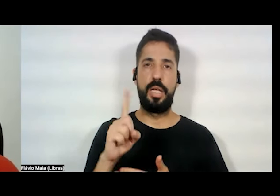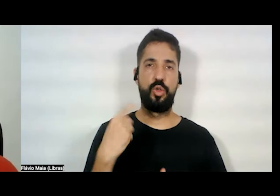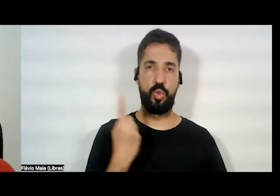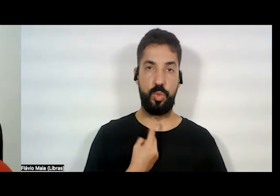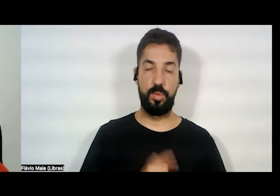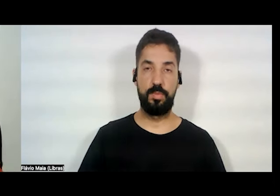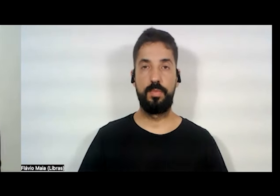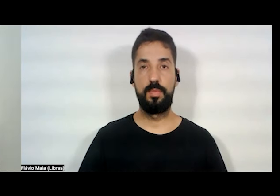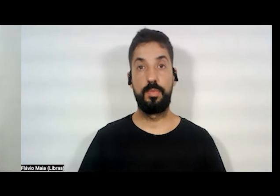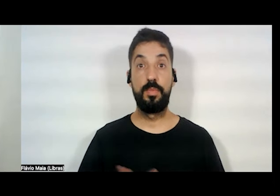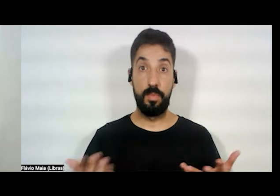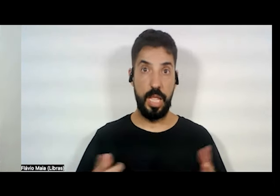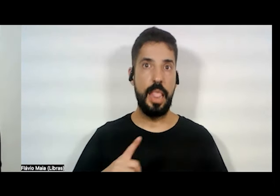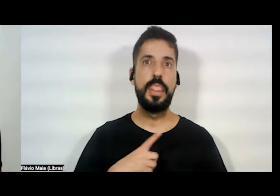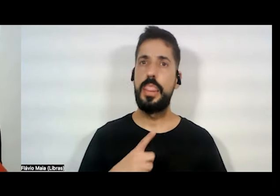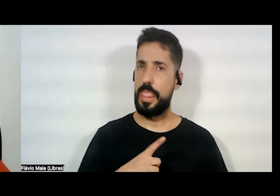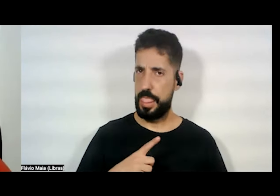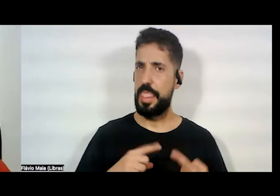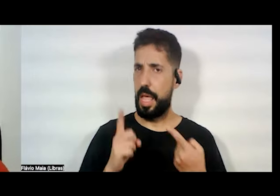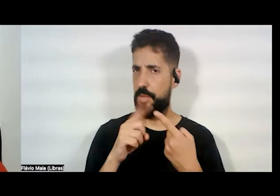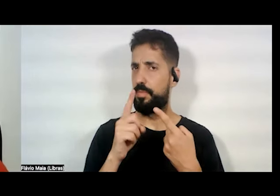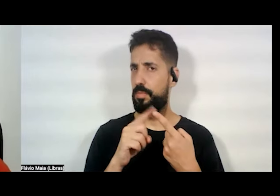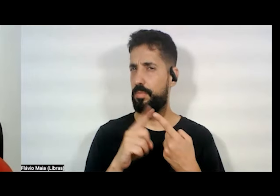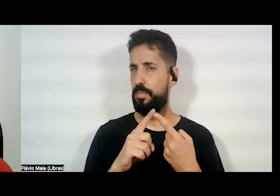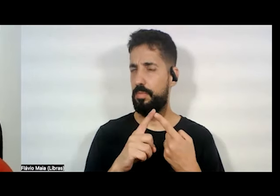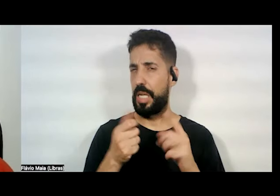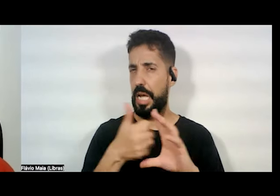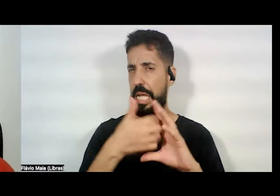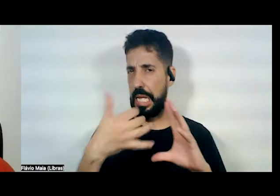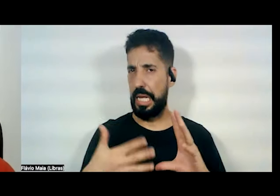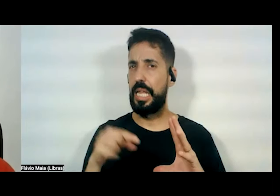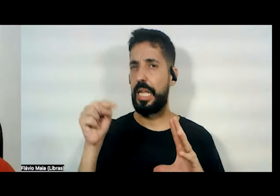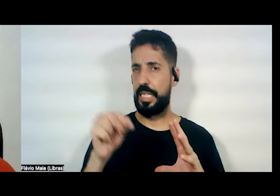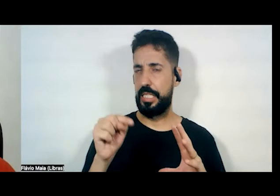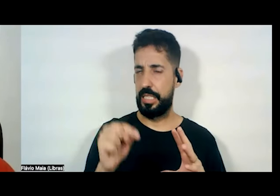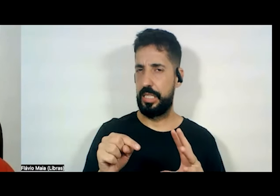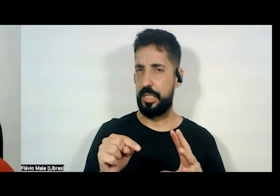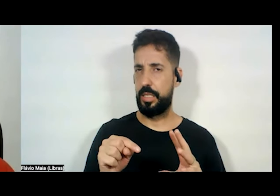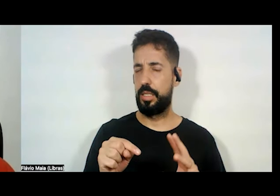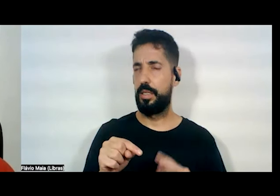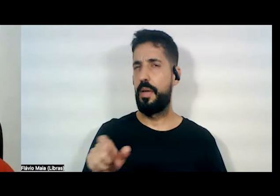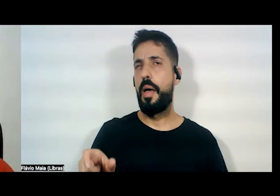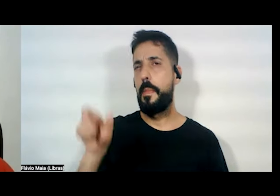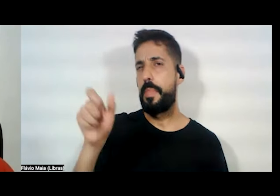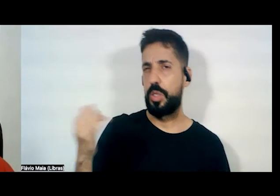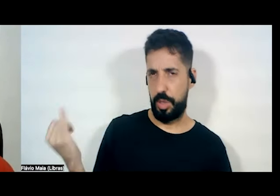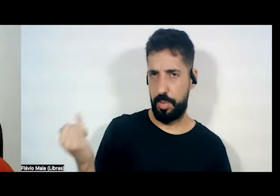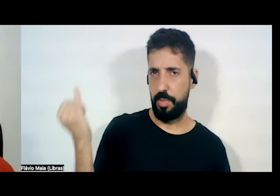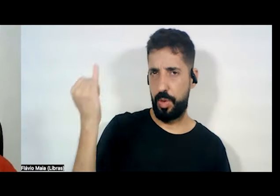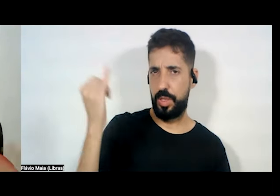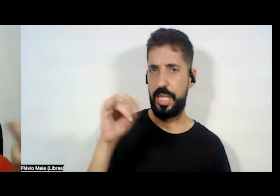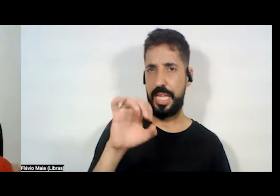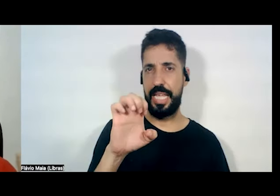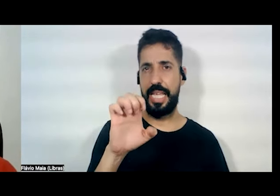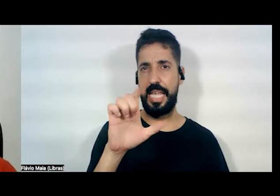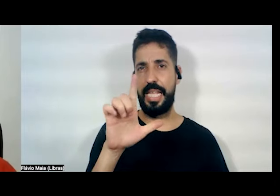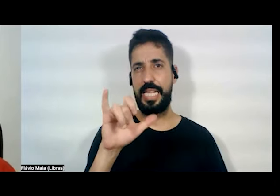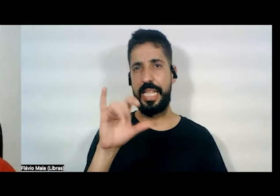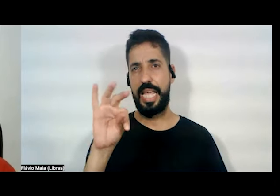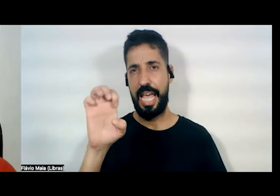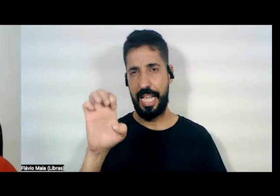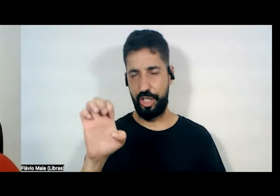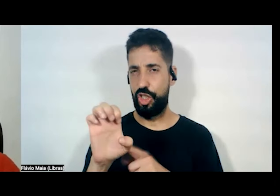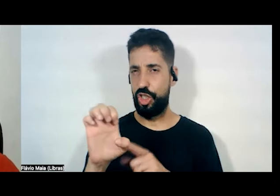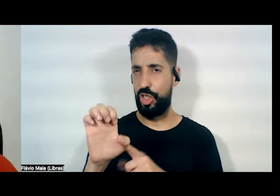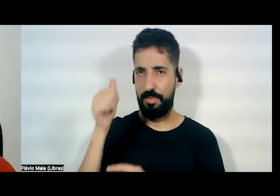essas causas que também uma pessoa muito importante na história do PT, a Eliette Safiotti, ajudou a